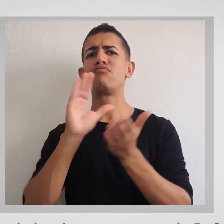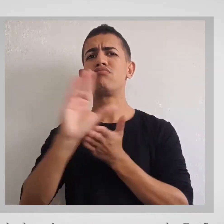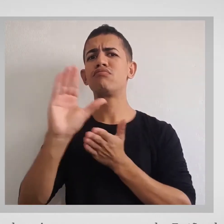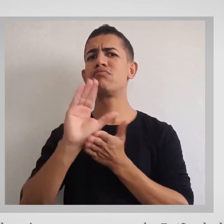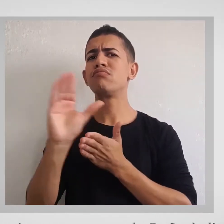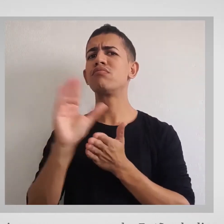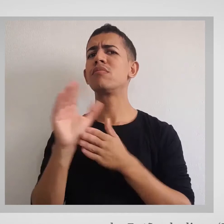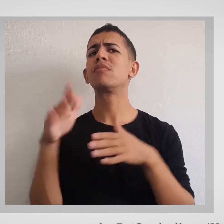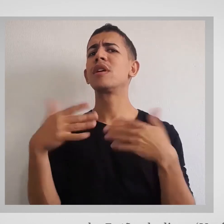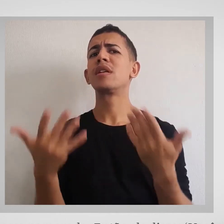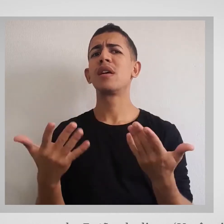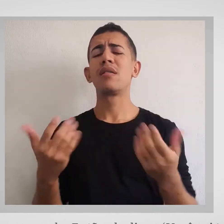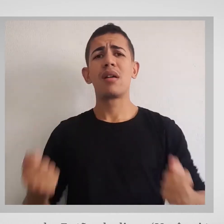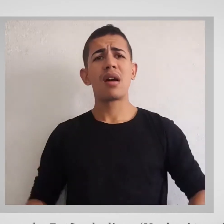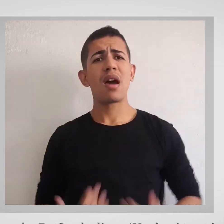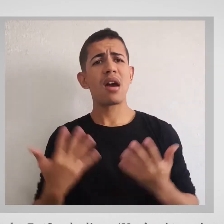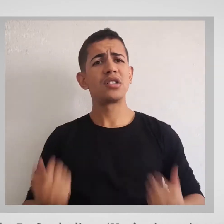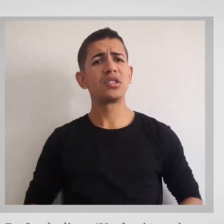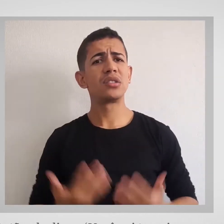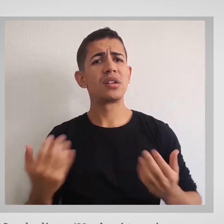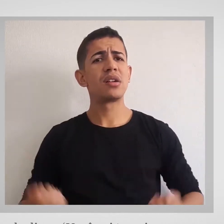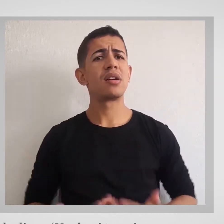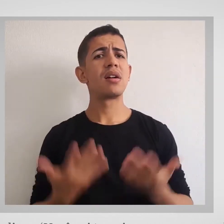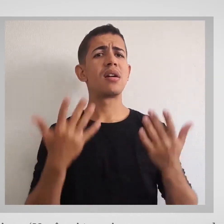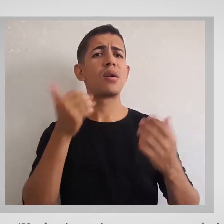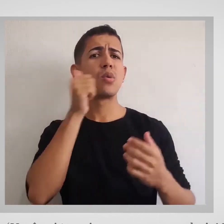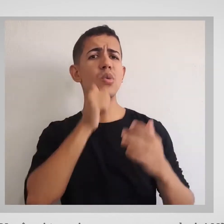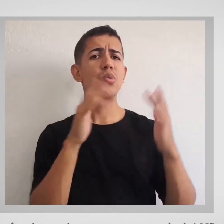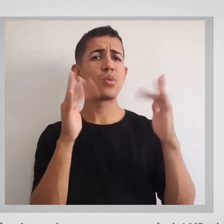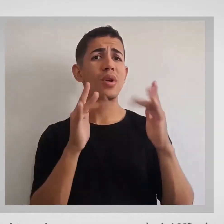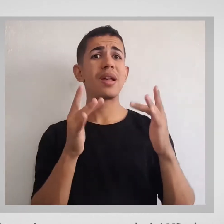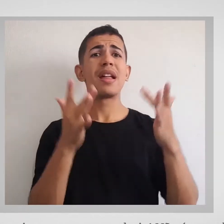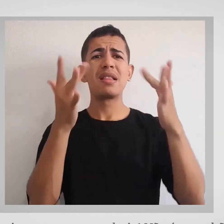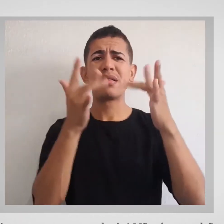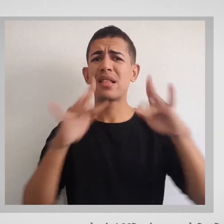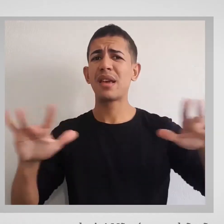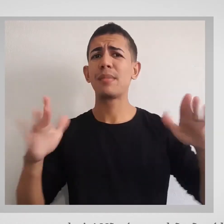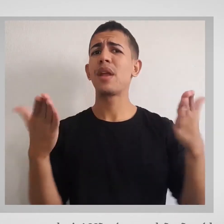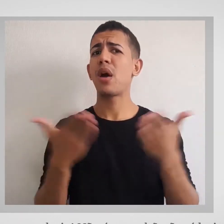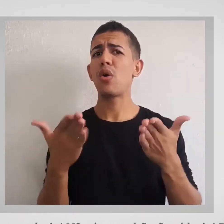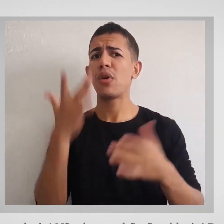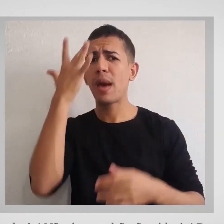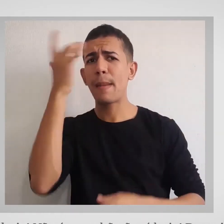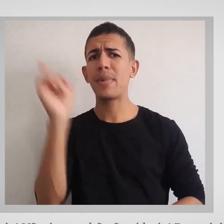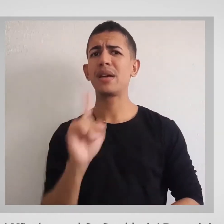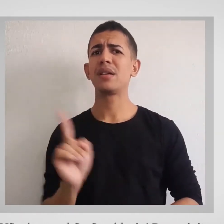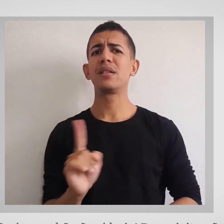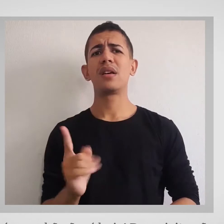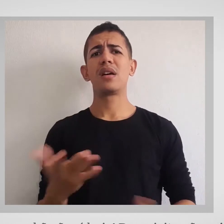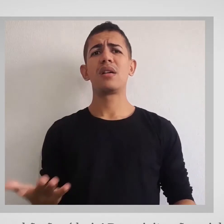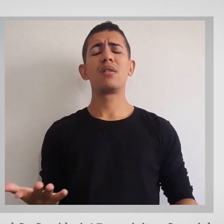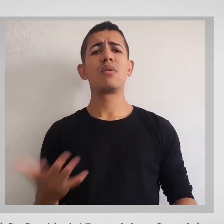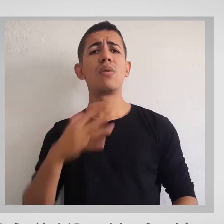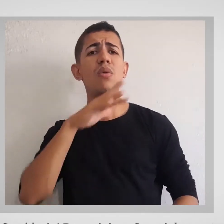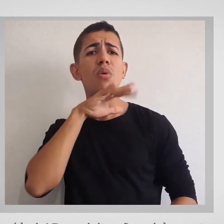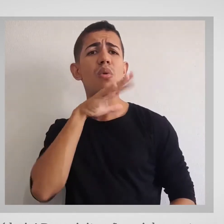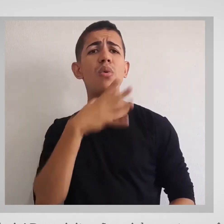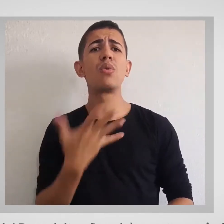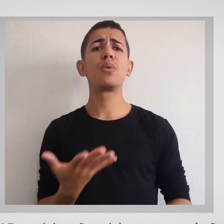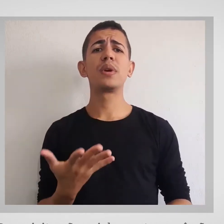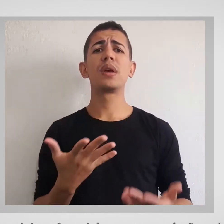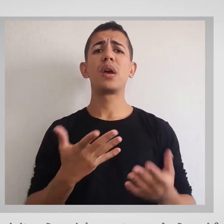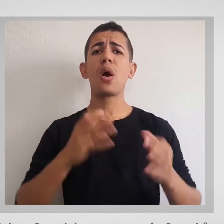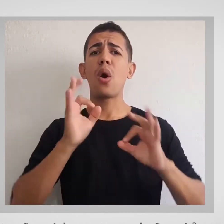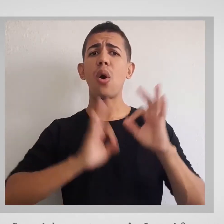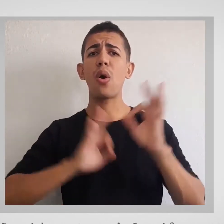então ele disse, Você vai terminar esse namoro hoje, não é amanhã não, é hoje. Desse jeito não vai dar certo, você não vai fazer